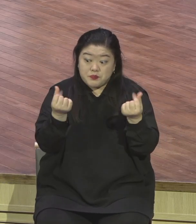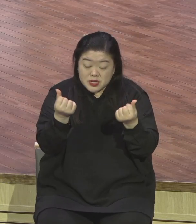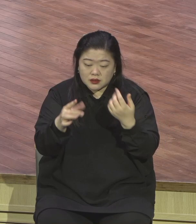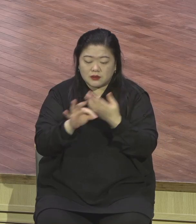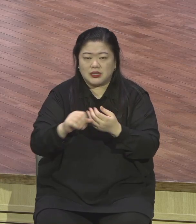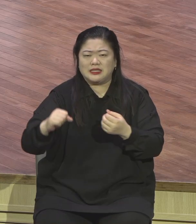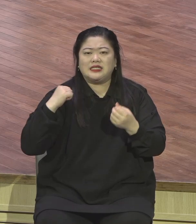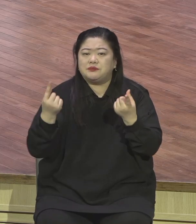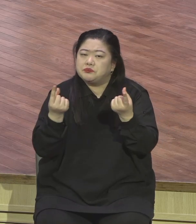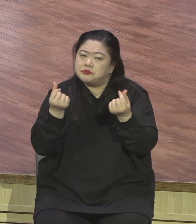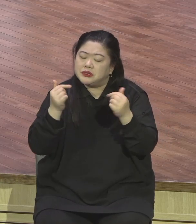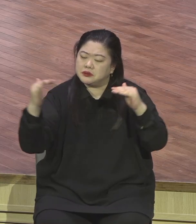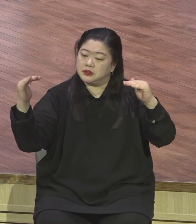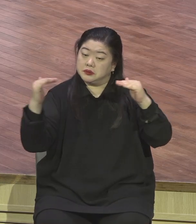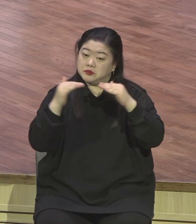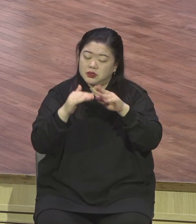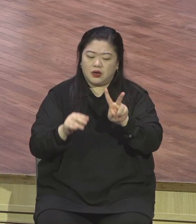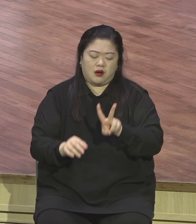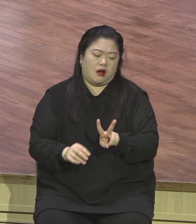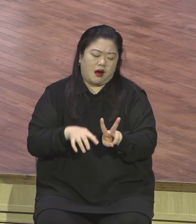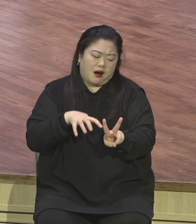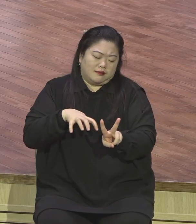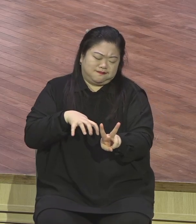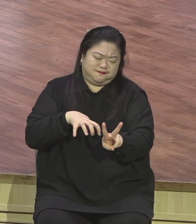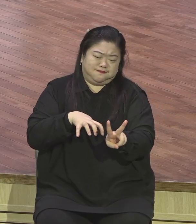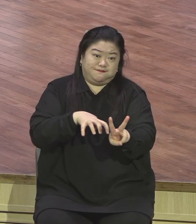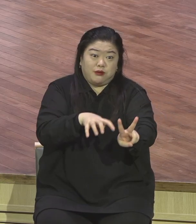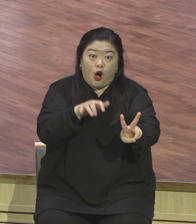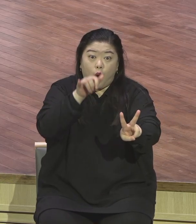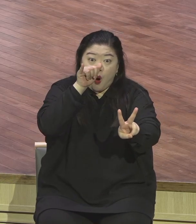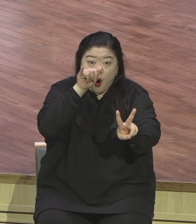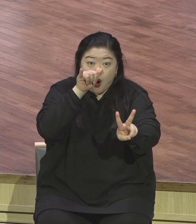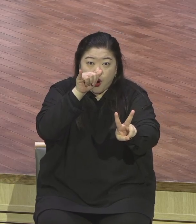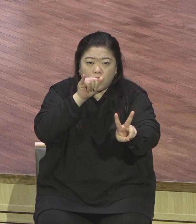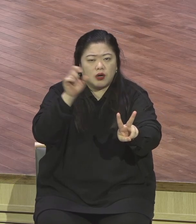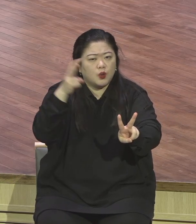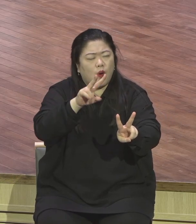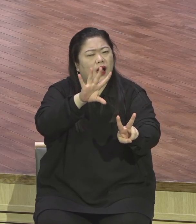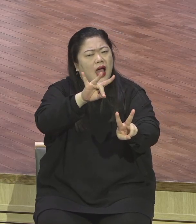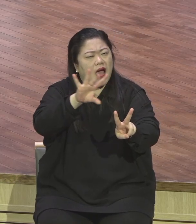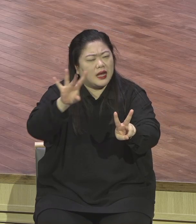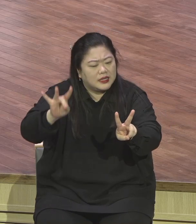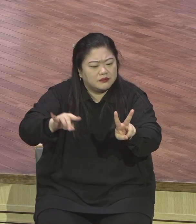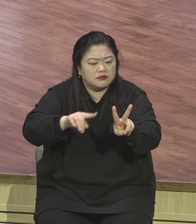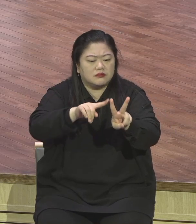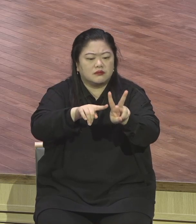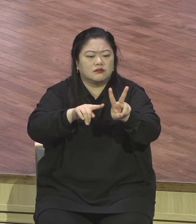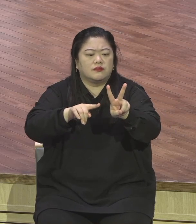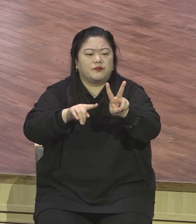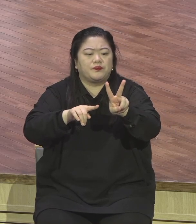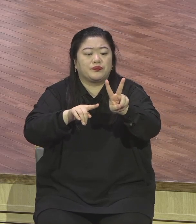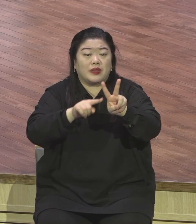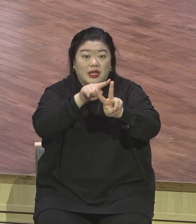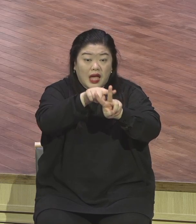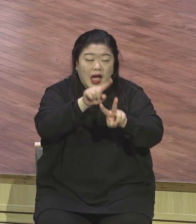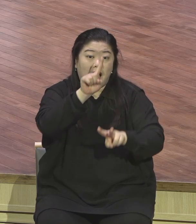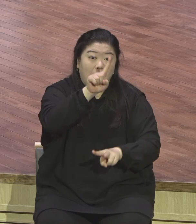경우도 있지만 어미 소와 송아지가 멍해를 칠 때가 있어요. 어미 소와 송아지를 멍해를 한 조를